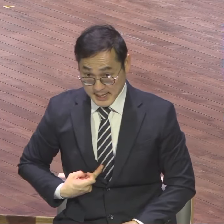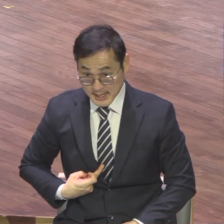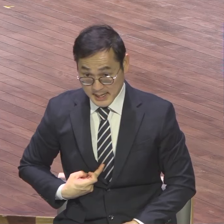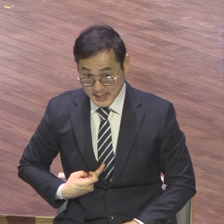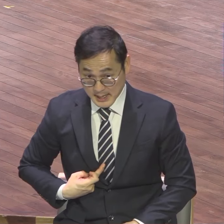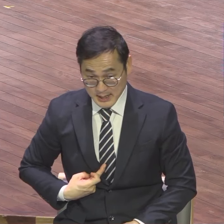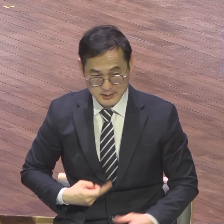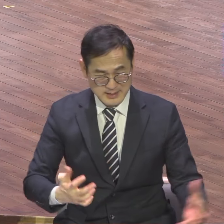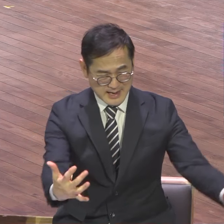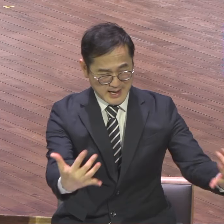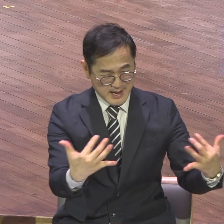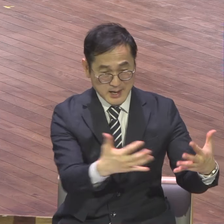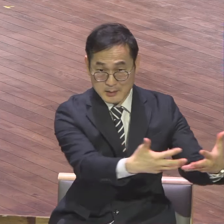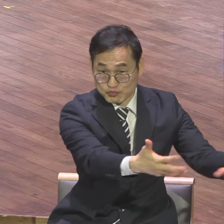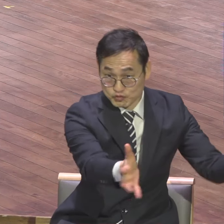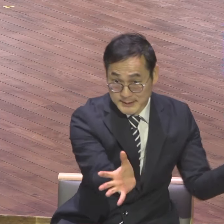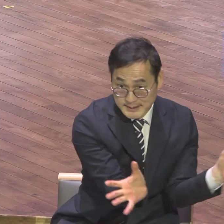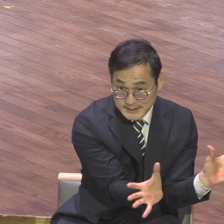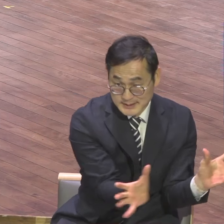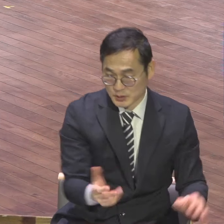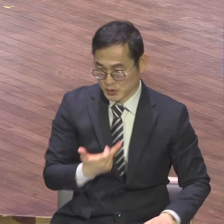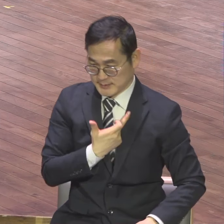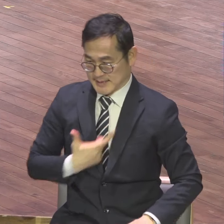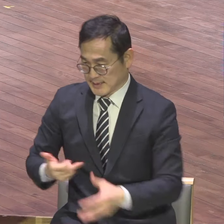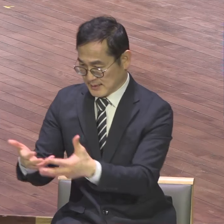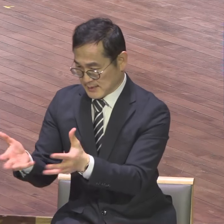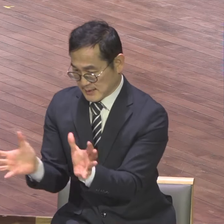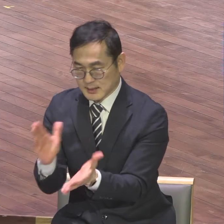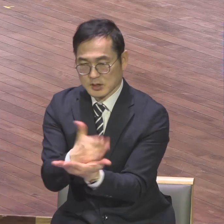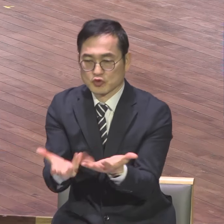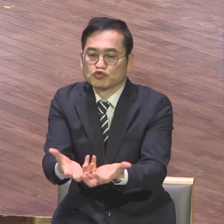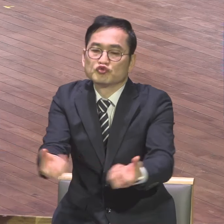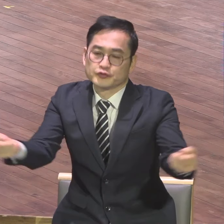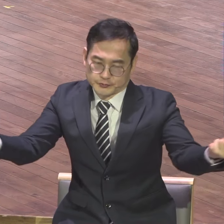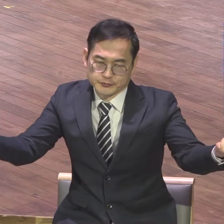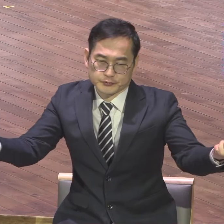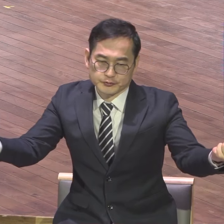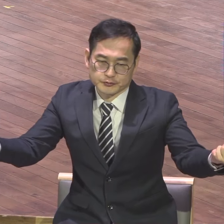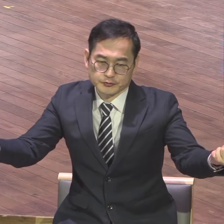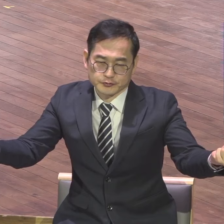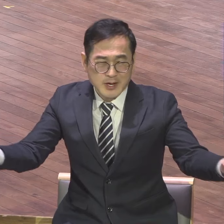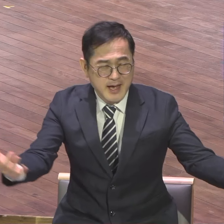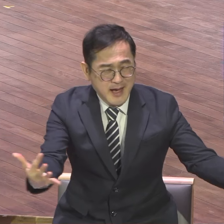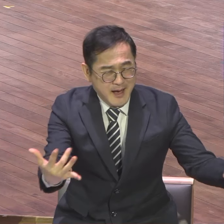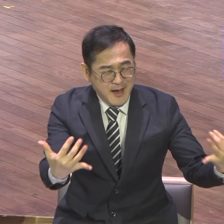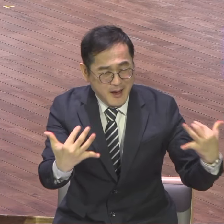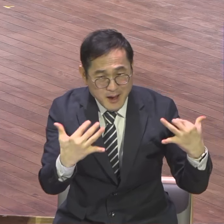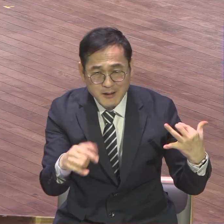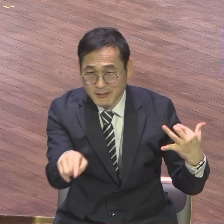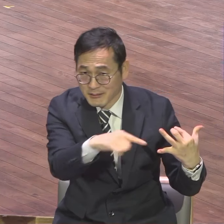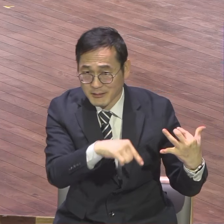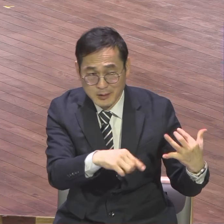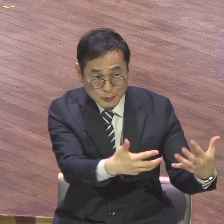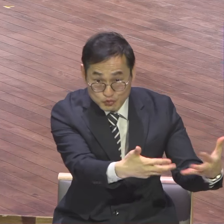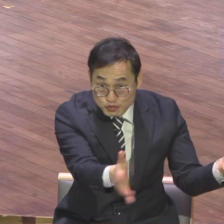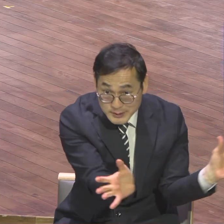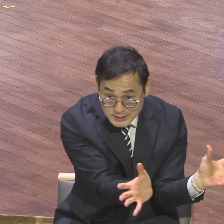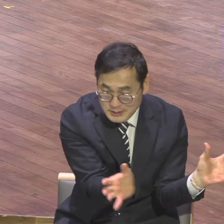밀려오는 사람들 다 무리들인데 이 중에 제자를 부르셨다 무리와 제자는 다릅니다 이 신앙의 생활에